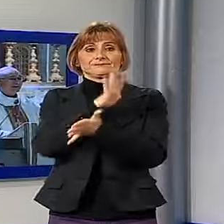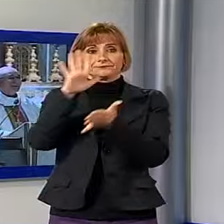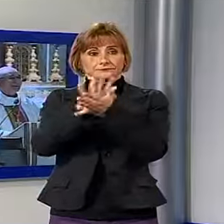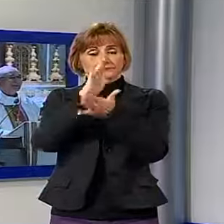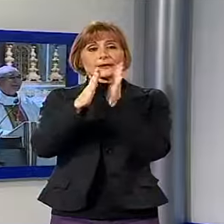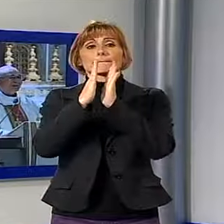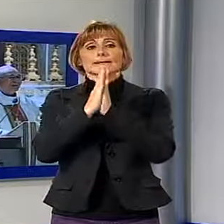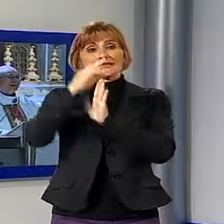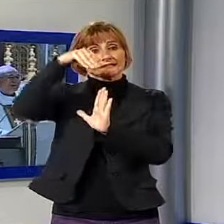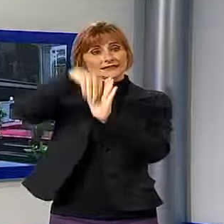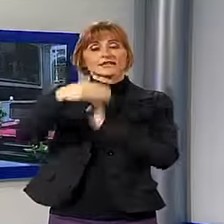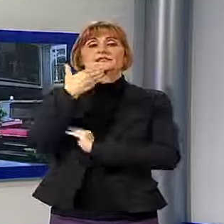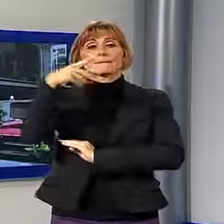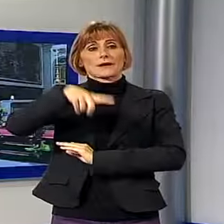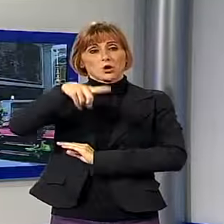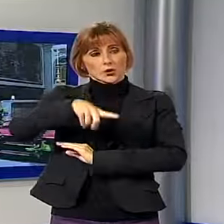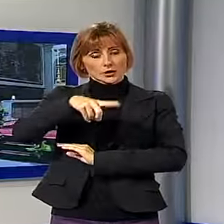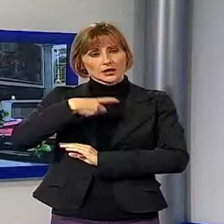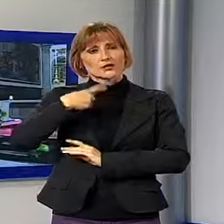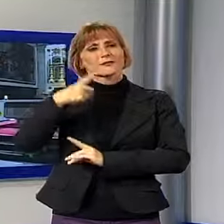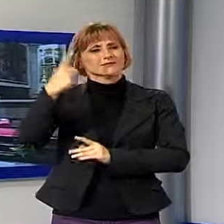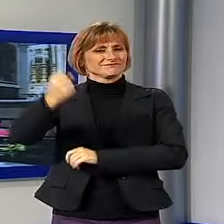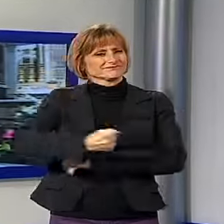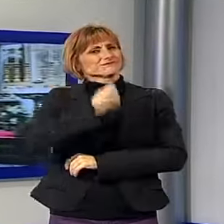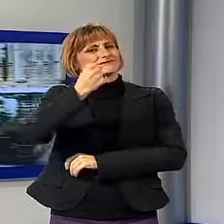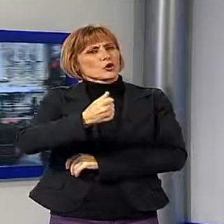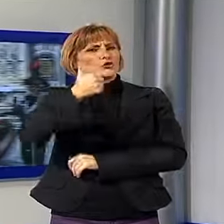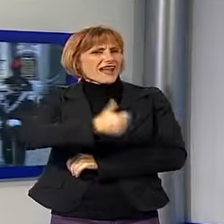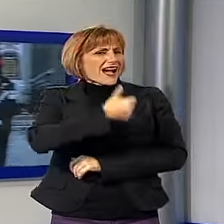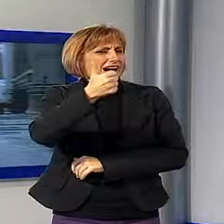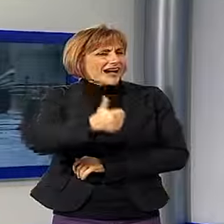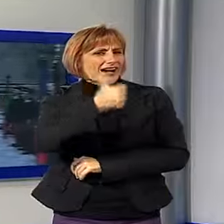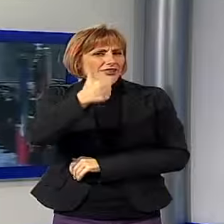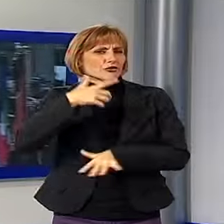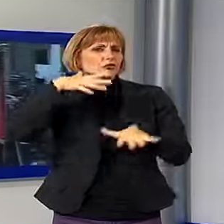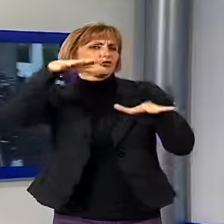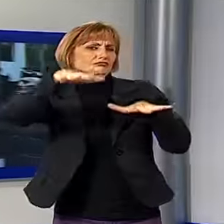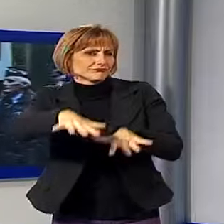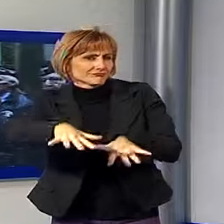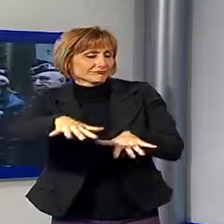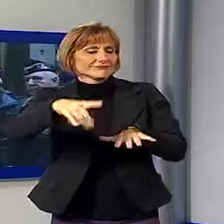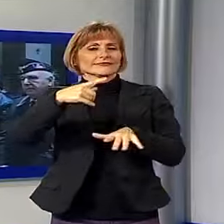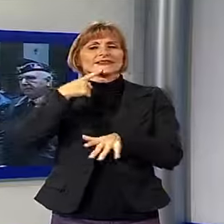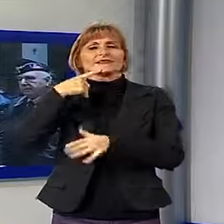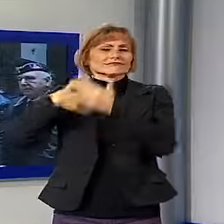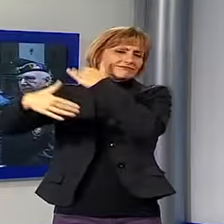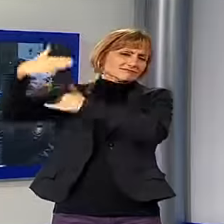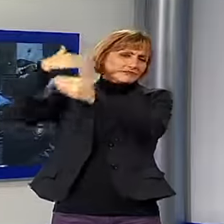messa nella chiesa di San Paolino la ricorrenza annuale della Virgo Fidelis, patrona di tutti i carabinieri fin dal lontano 1949,